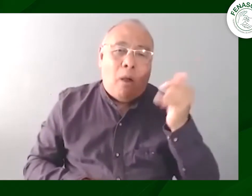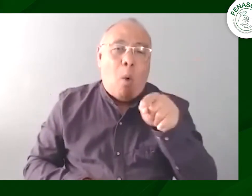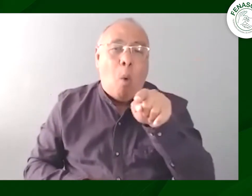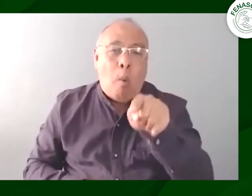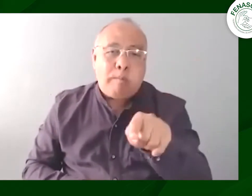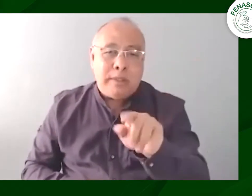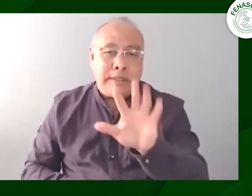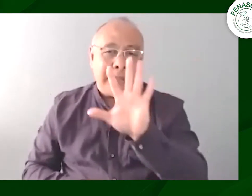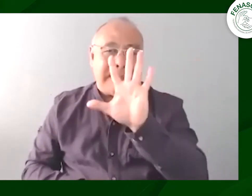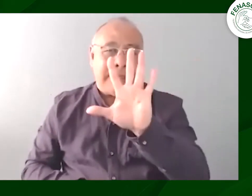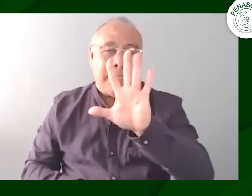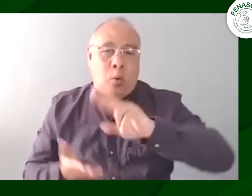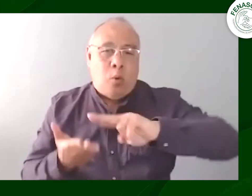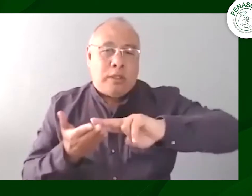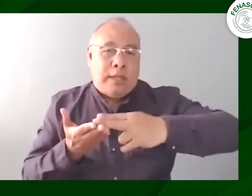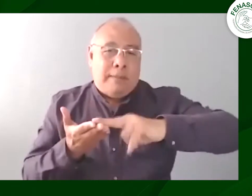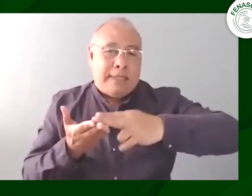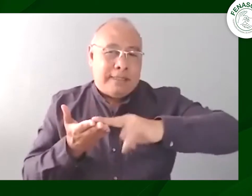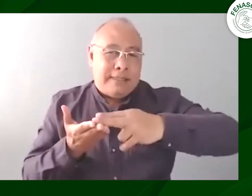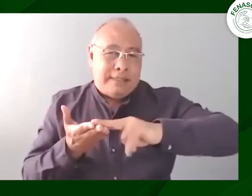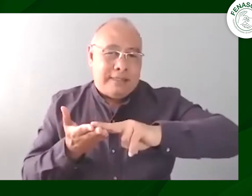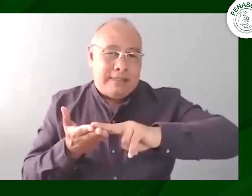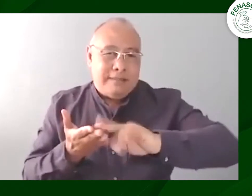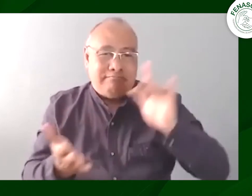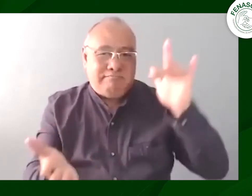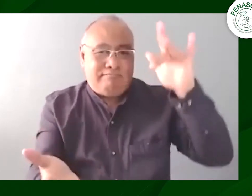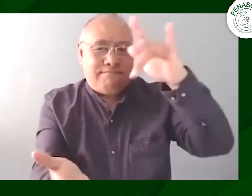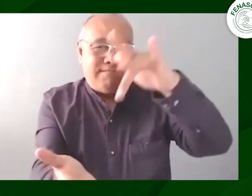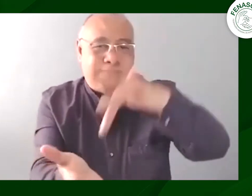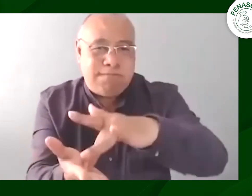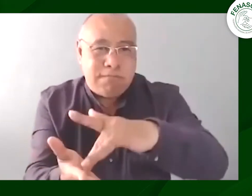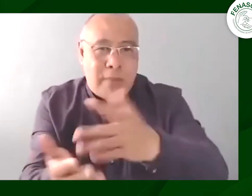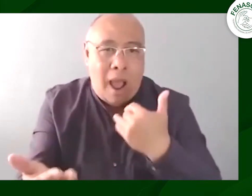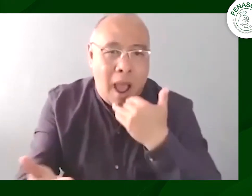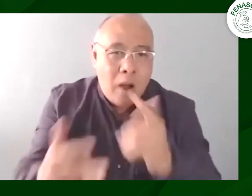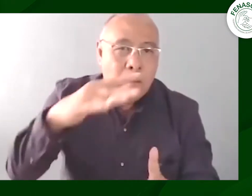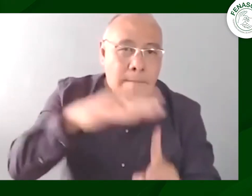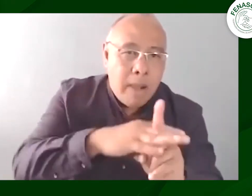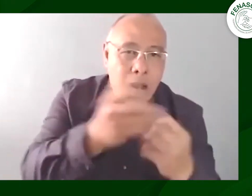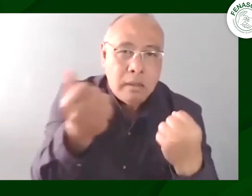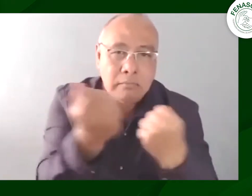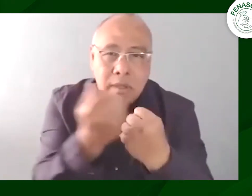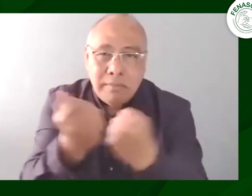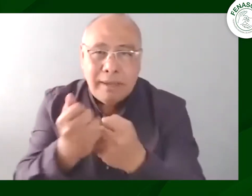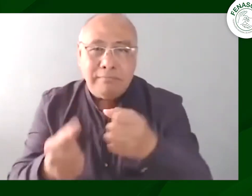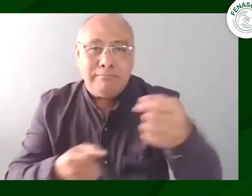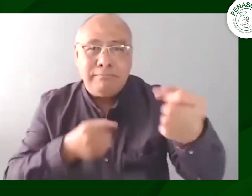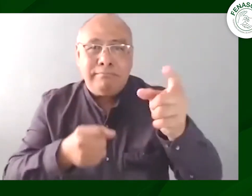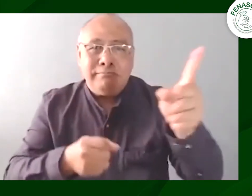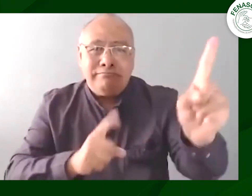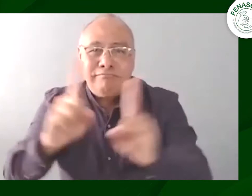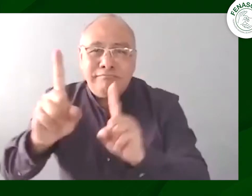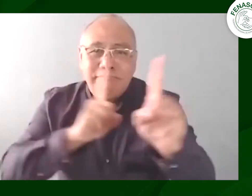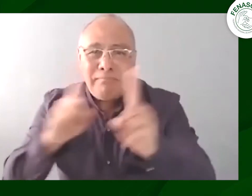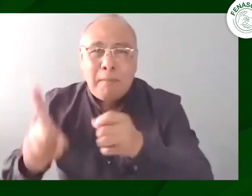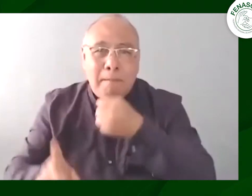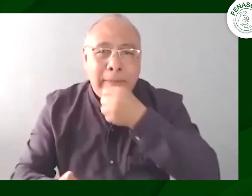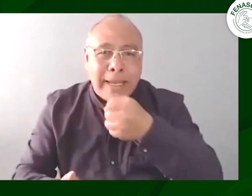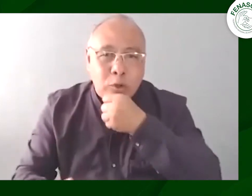fenascol pues trabajadores de fenascol que estuvieron apoyando allí 15 personas entre ellos 5 intérpretes que estuvieron apoyando en sitio